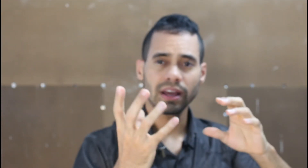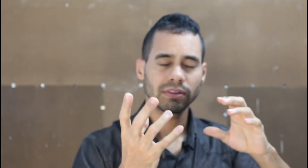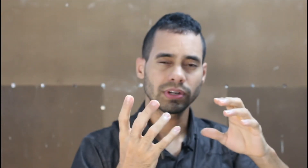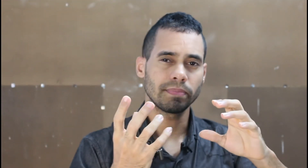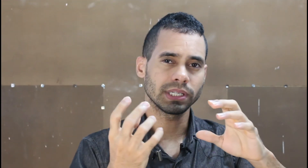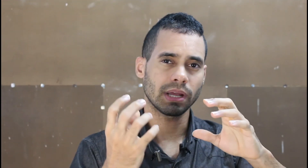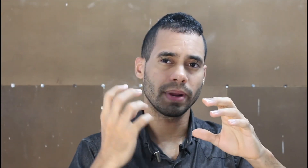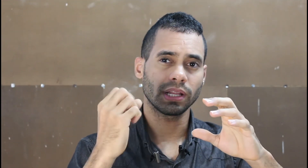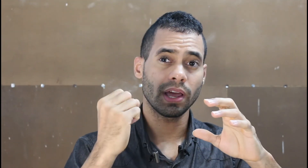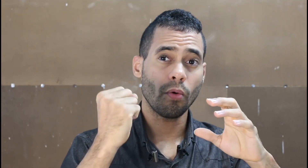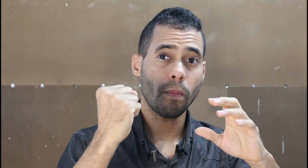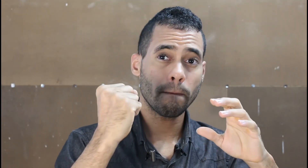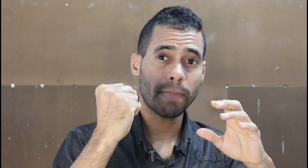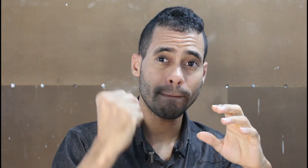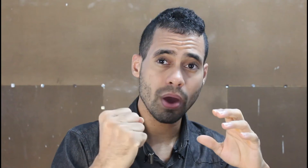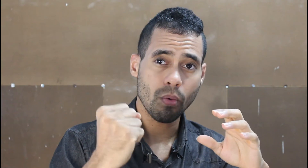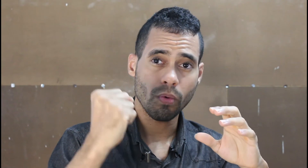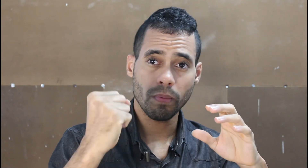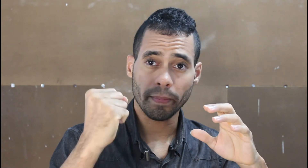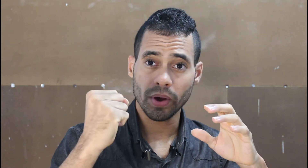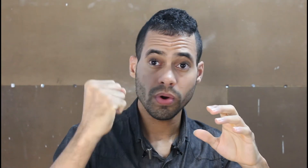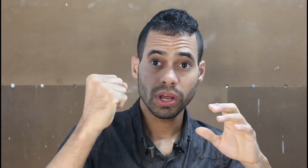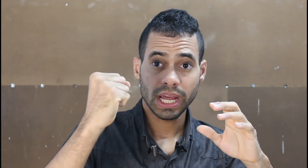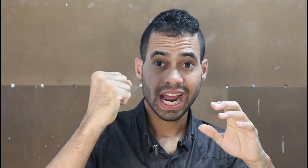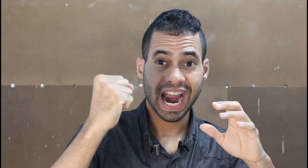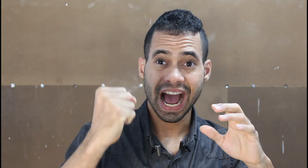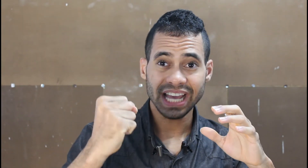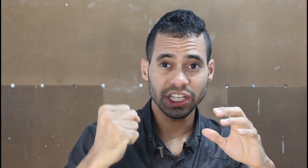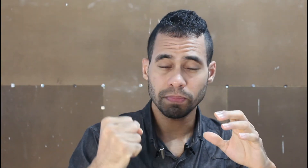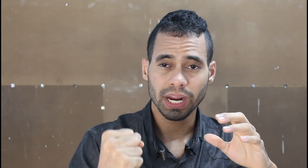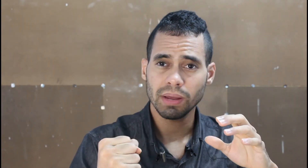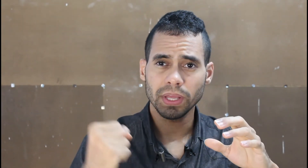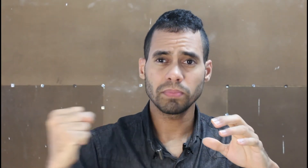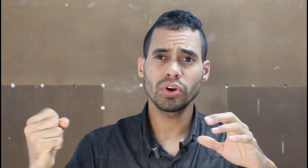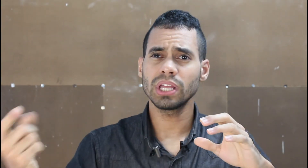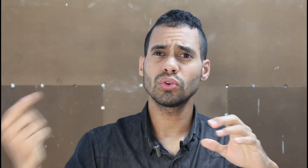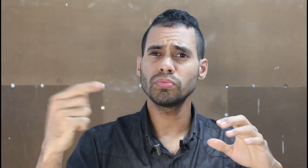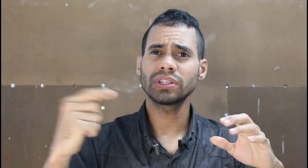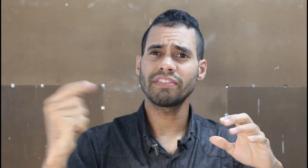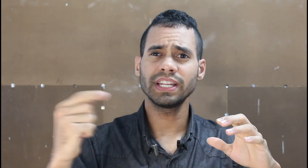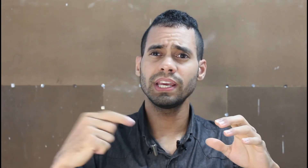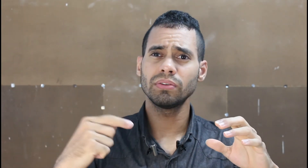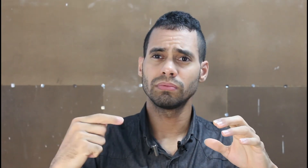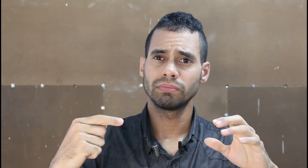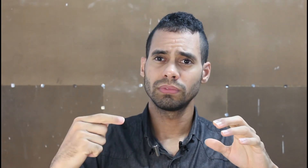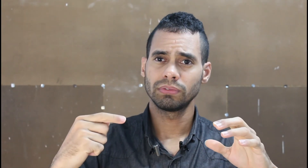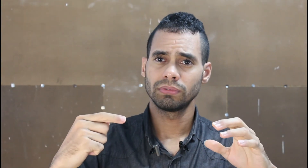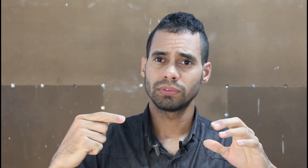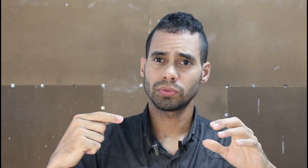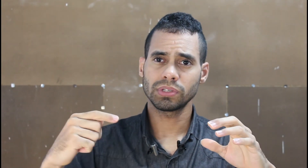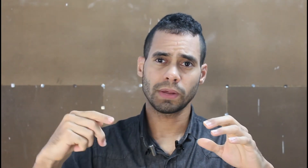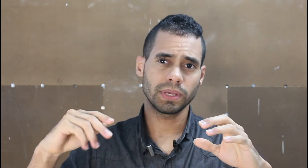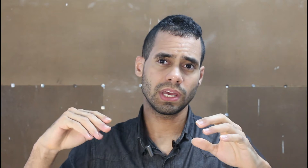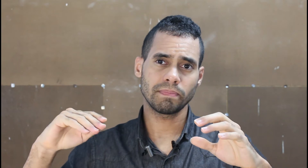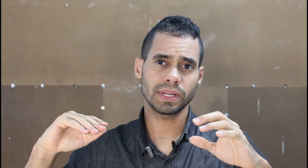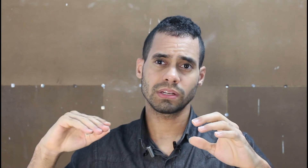quando a empresa está aberta é o papel o papel cai disparadamente porque todo mundo está vendendo todo mundo sabe que a empresa